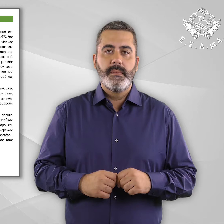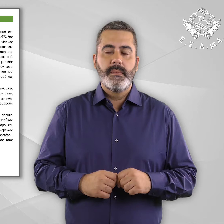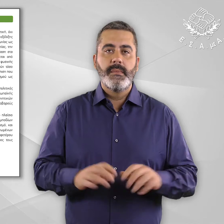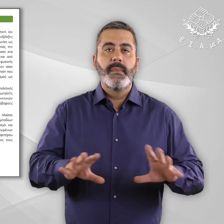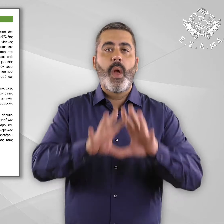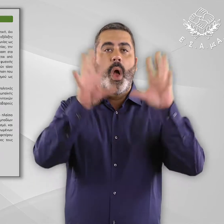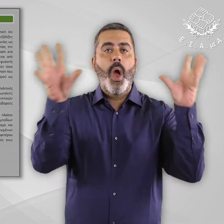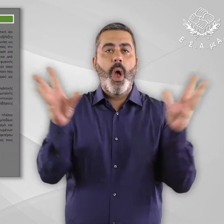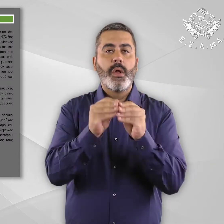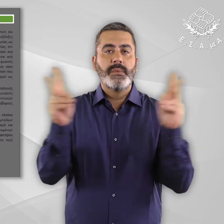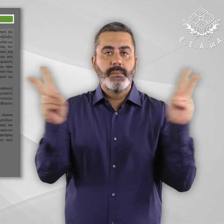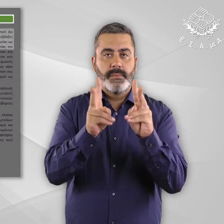Επιτελική Σύνοψη